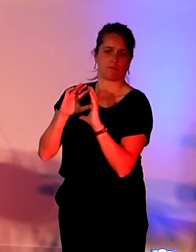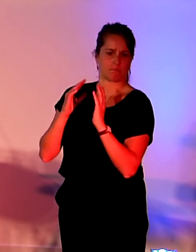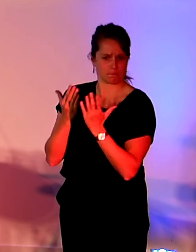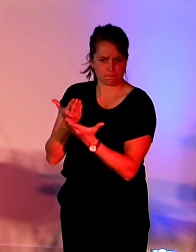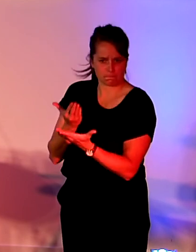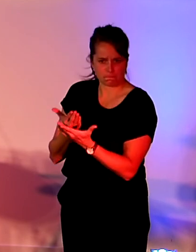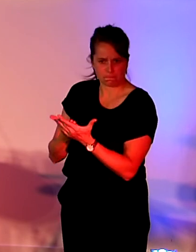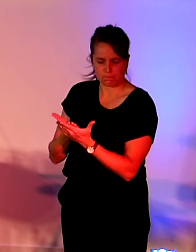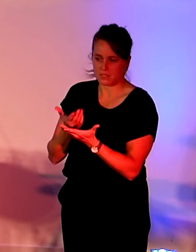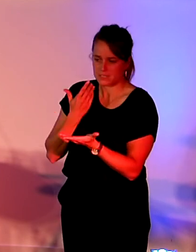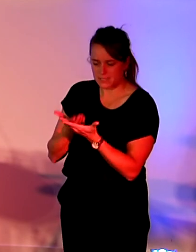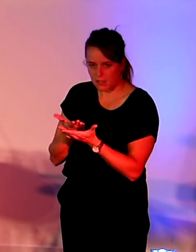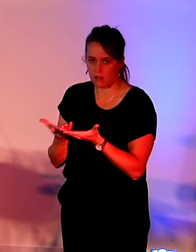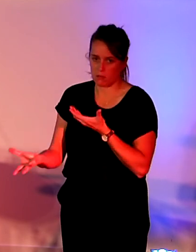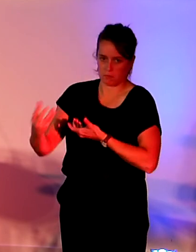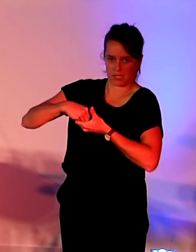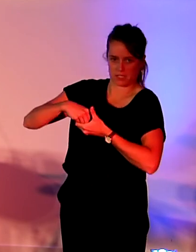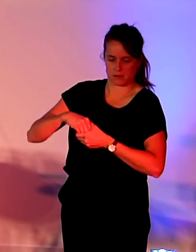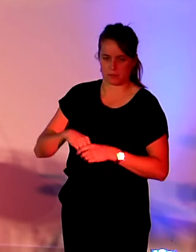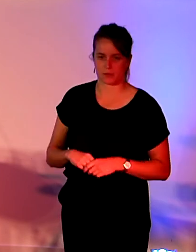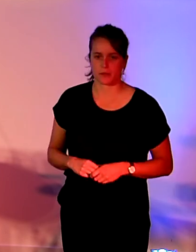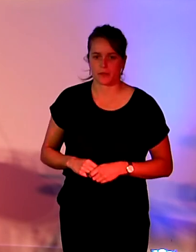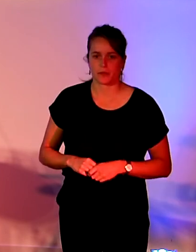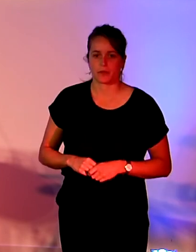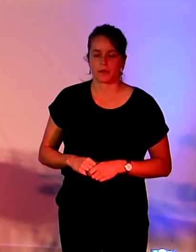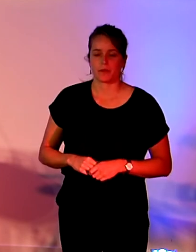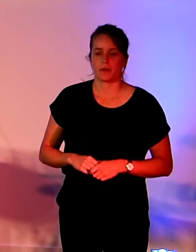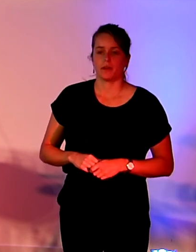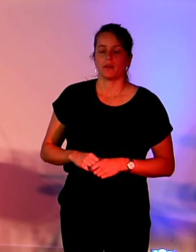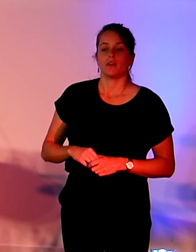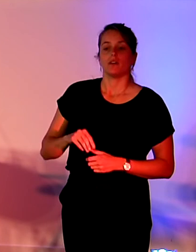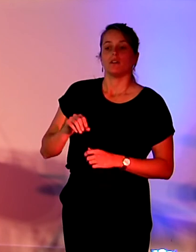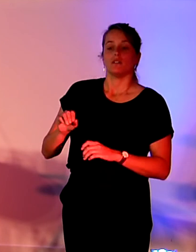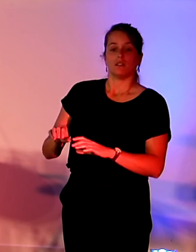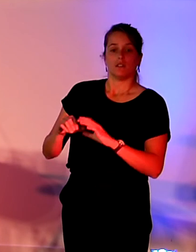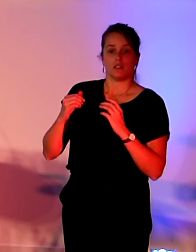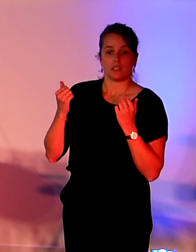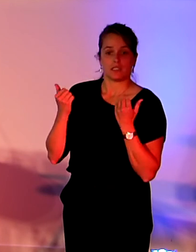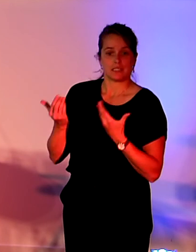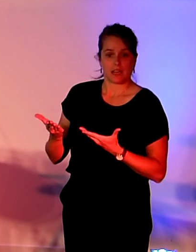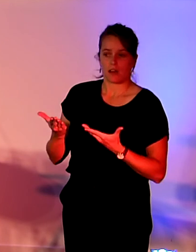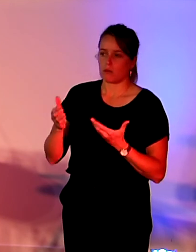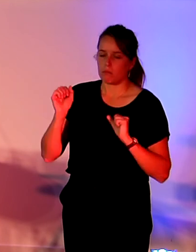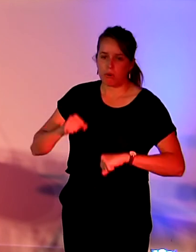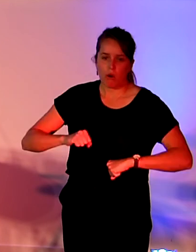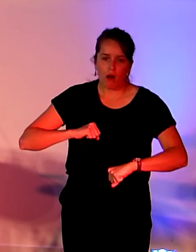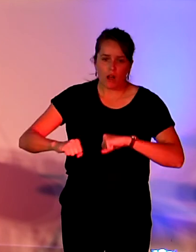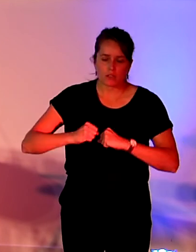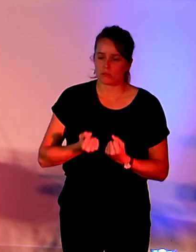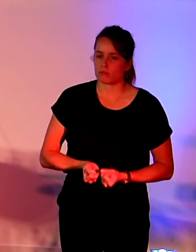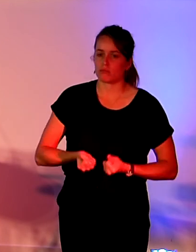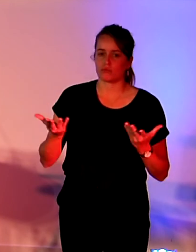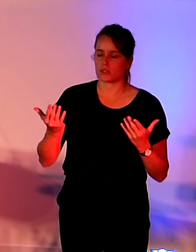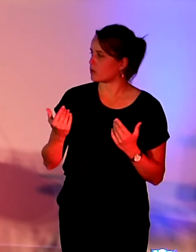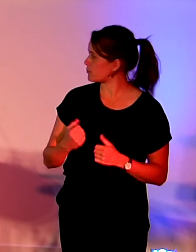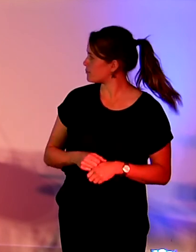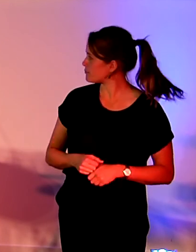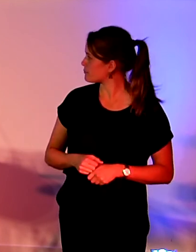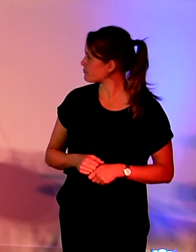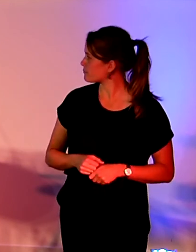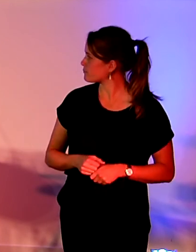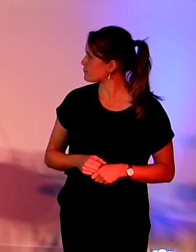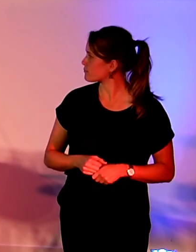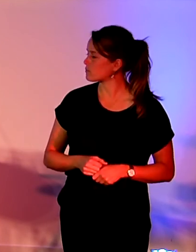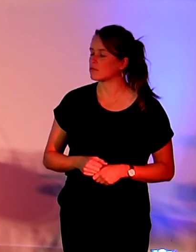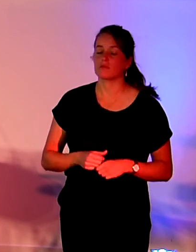axe 2, on a plusieurs fiches actions, donc la numéro 8 qui va prévoir la